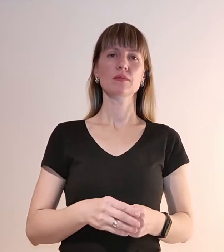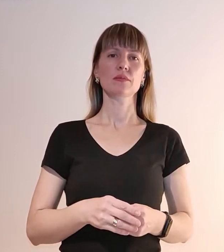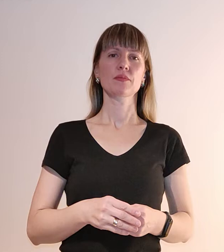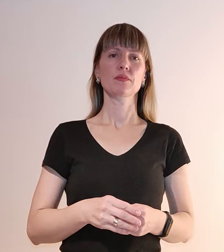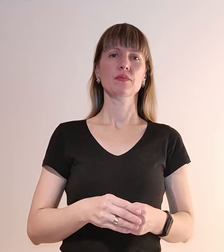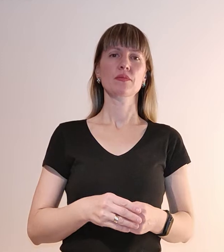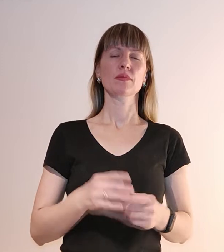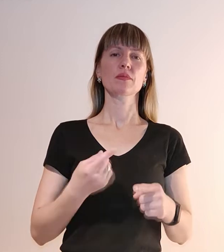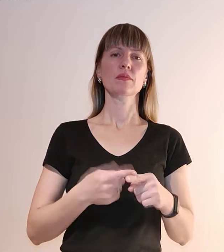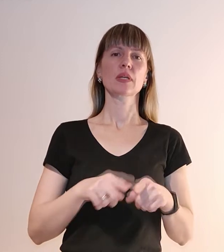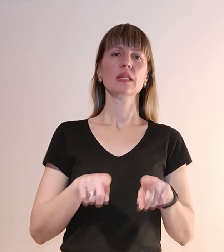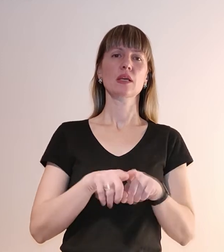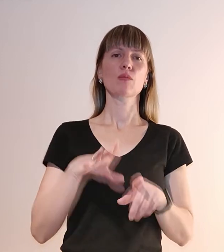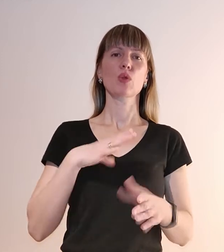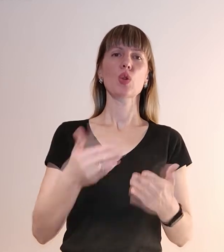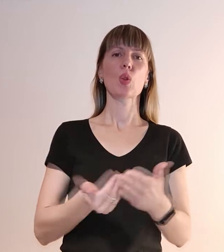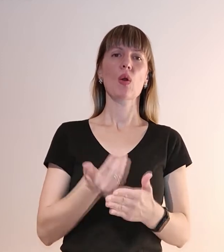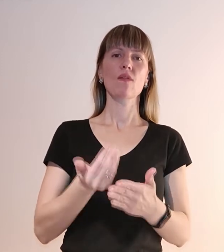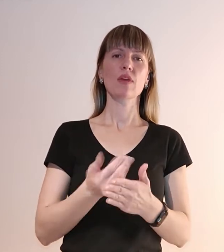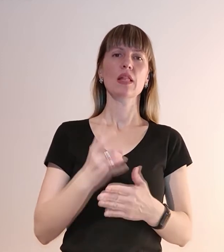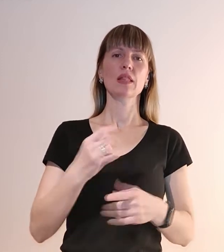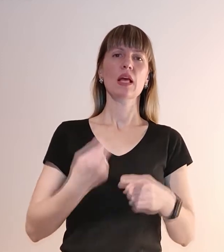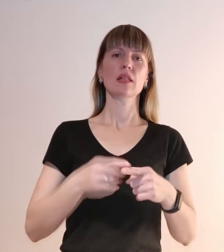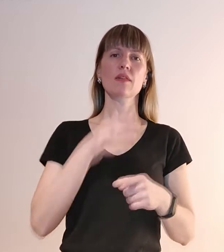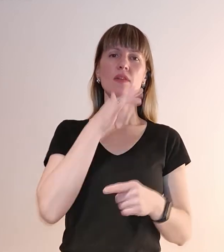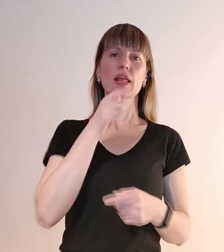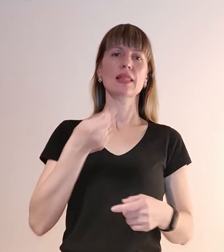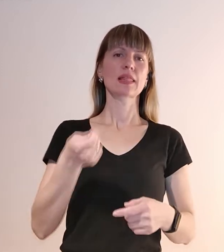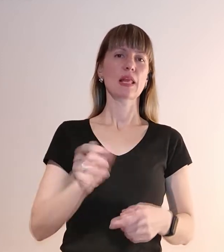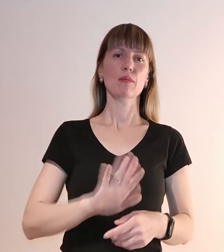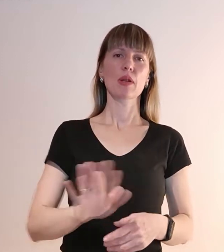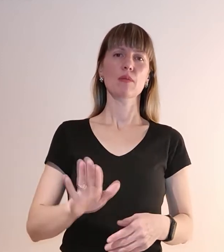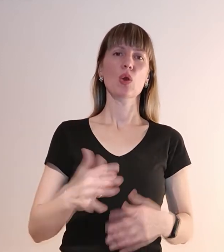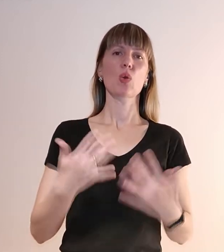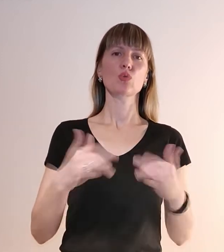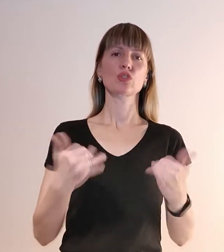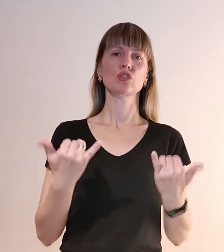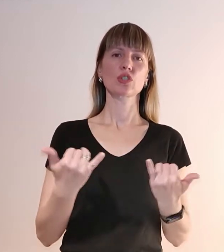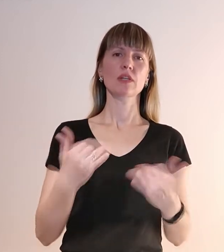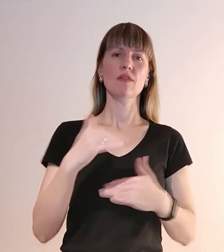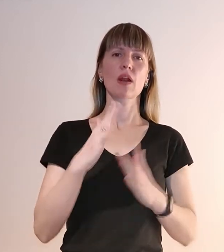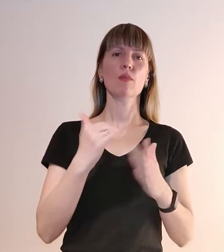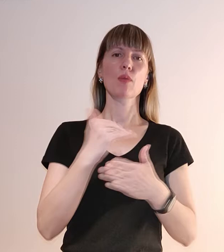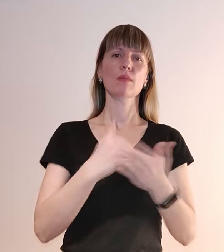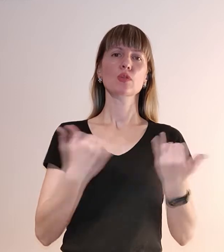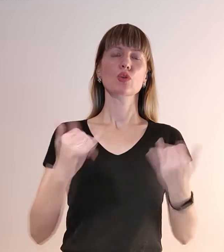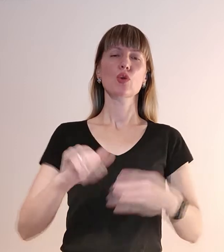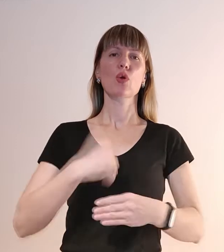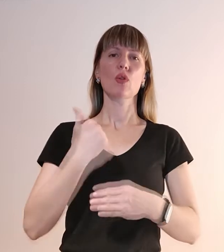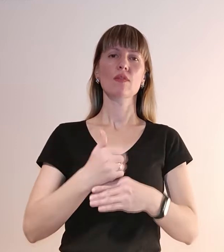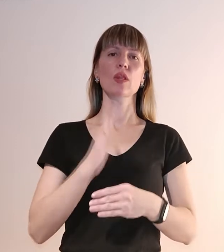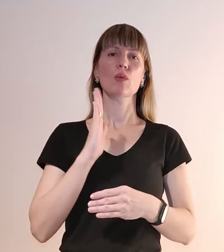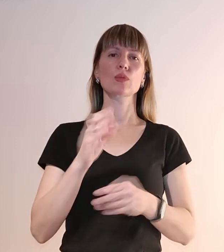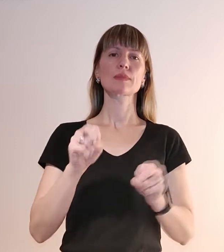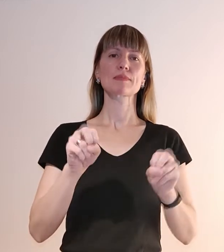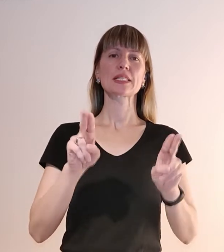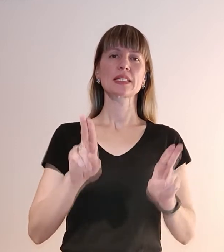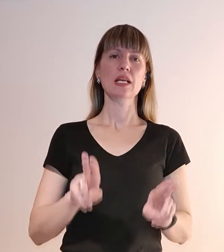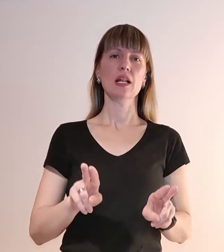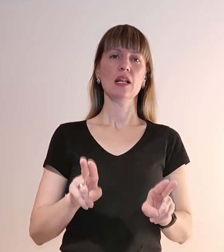Тож, такими були новини на цьому. Не перемикайтеся, вже за мить в рамках програми «Сьогодні головне» буде спеціальне репортаж,